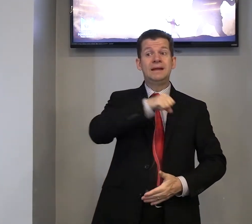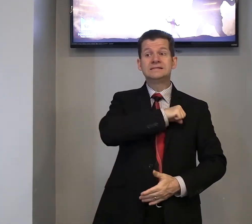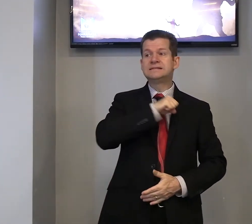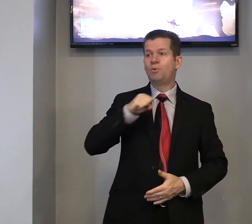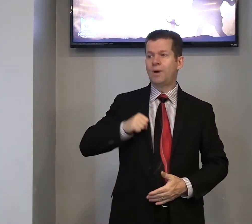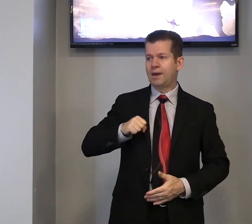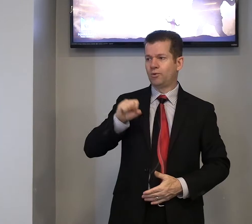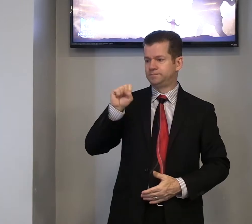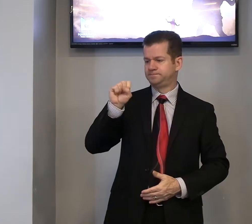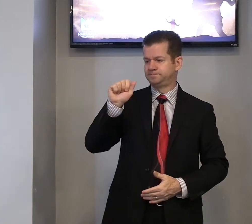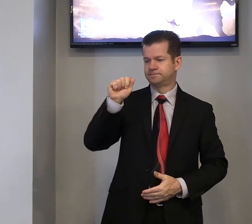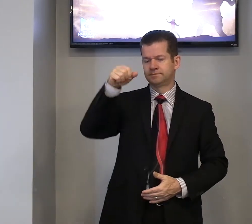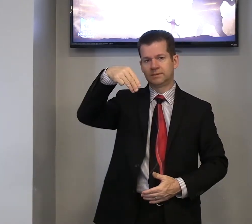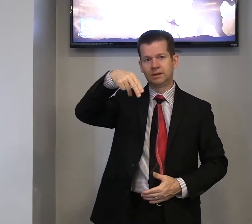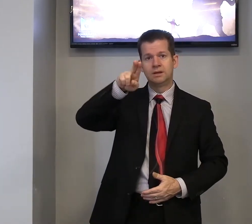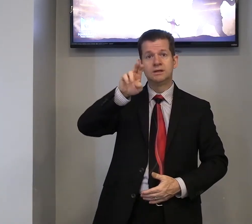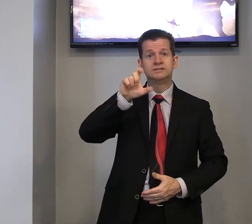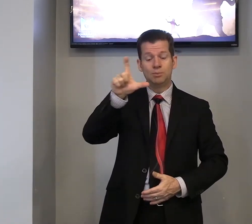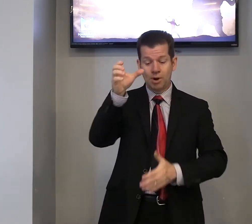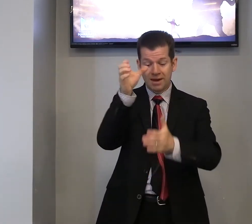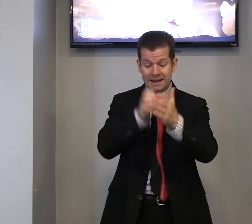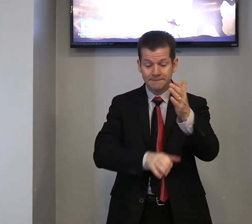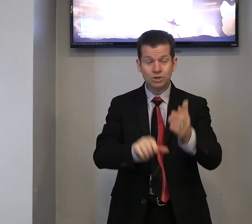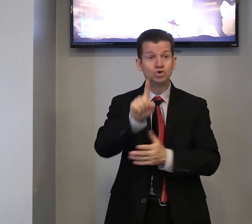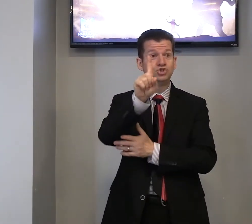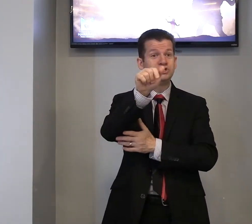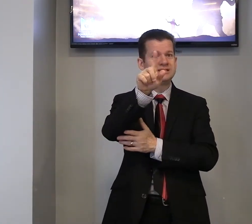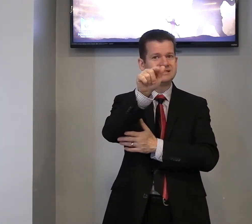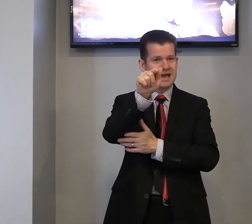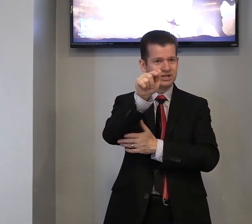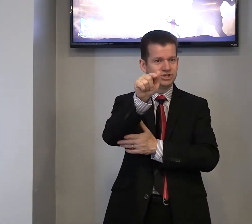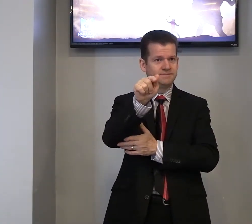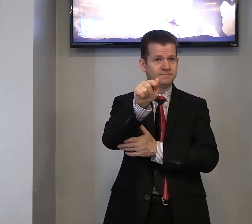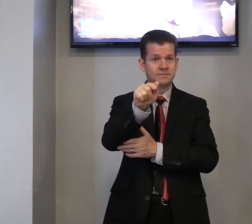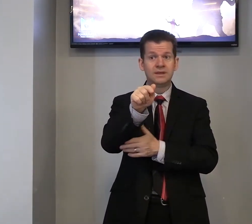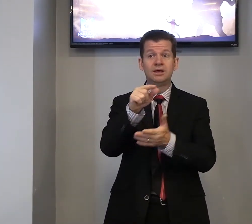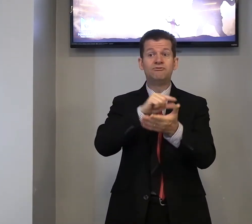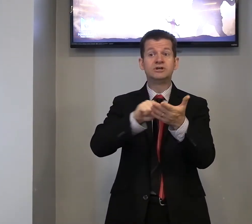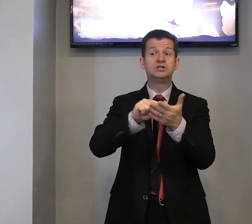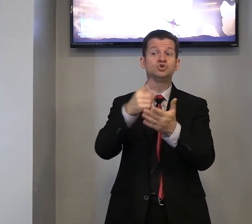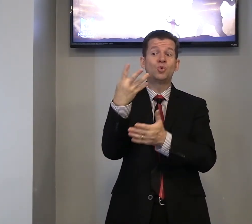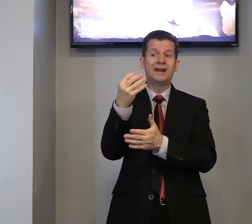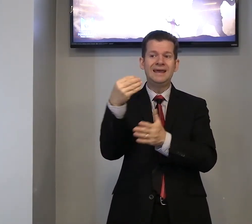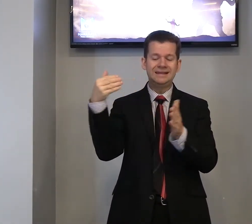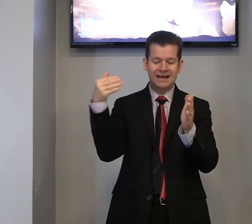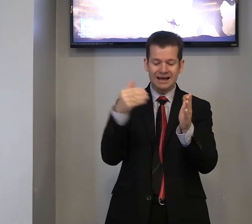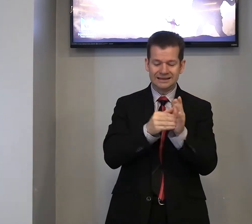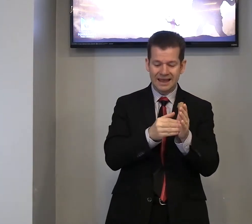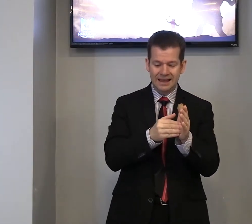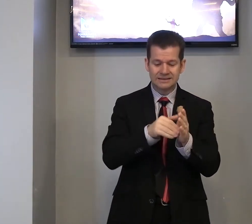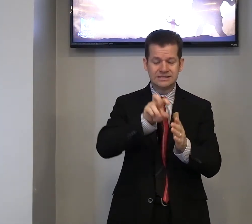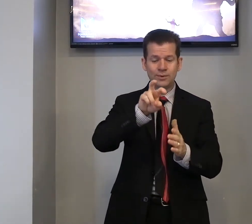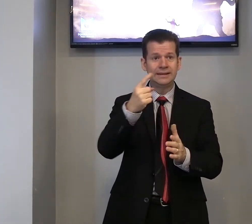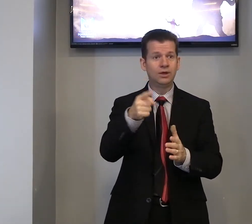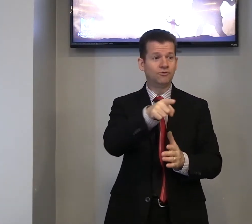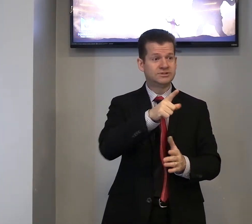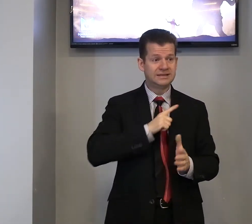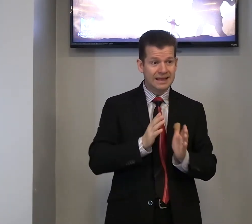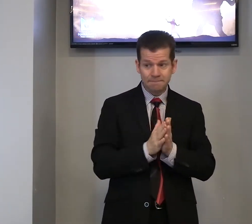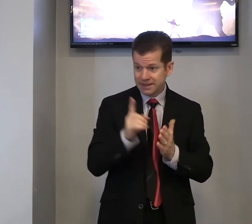Samuel, capítulo 17, versículos 40 até 51. Você tem a